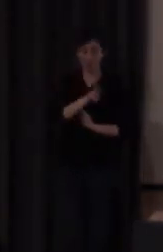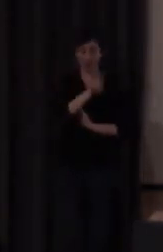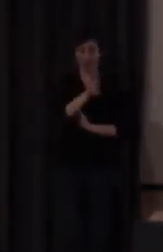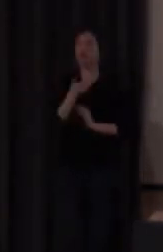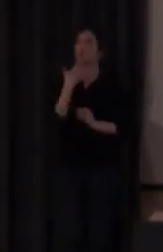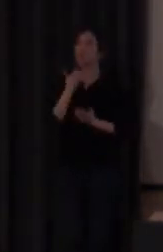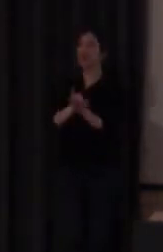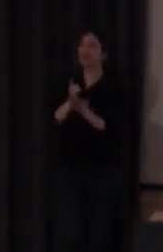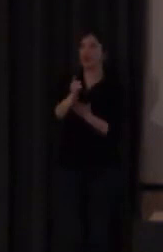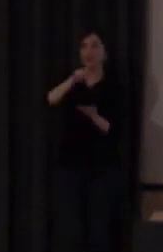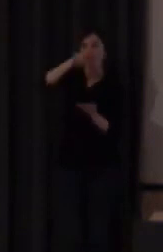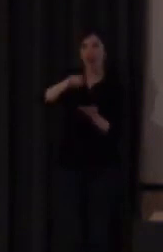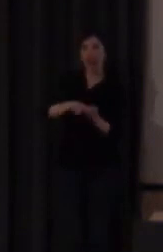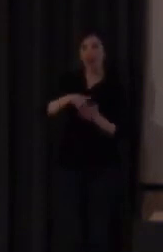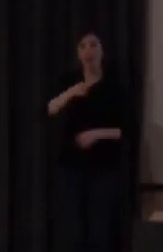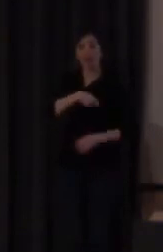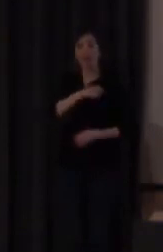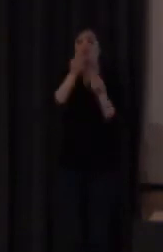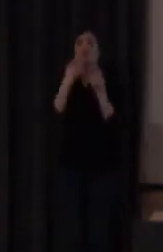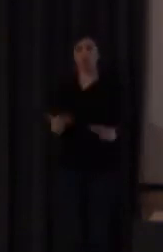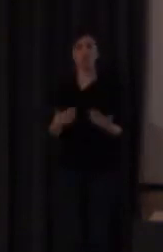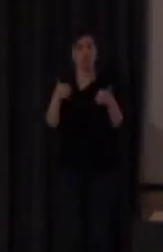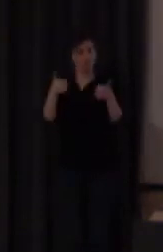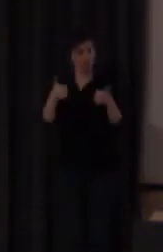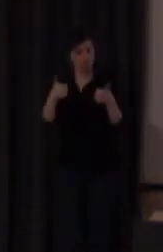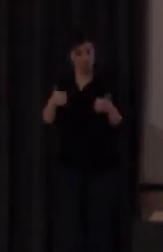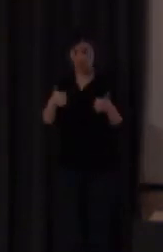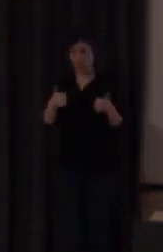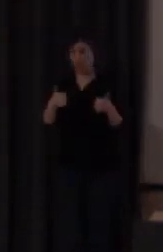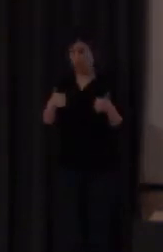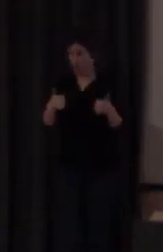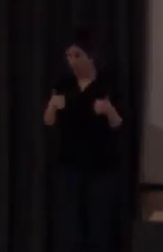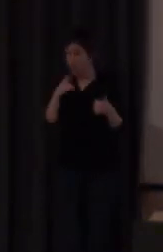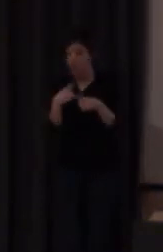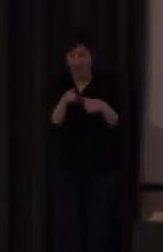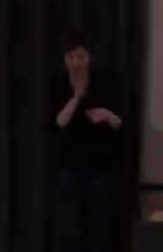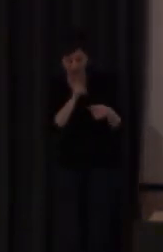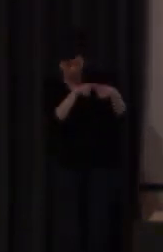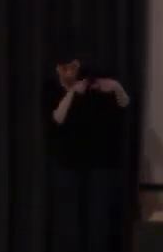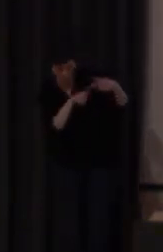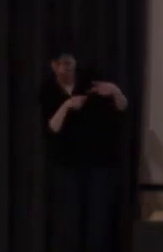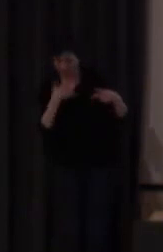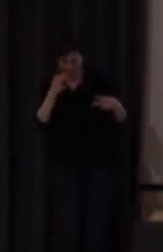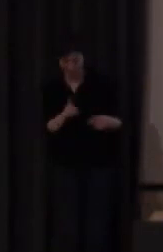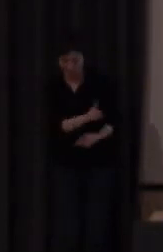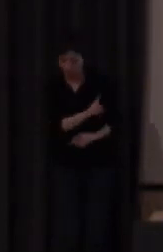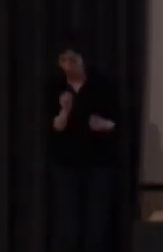española va bien por esto que les estoy diciendo pues no señores esto